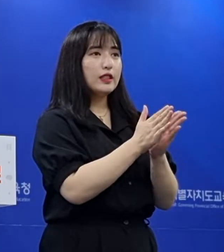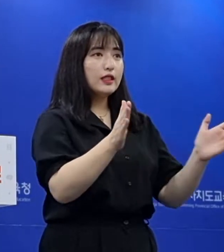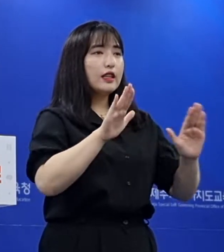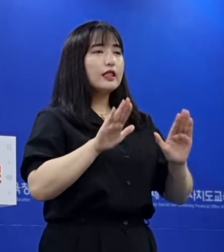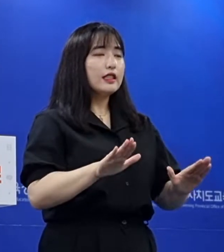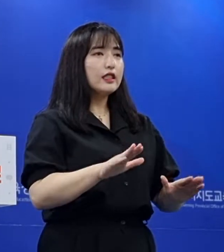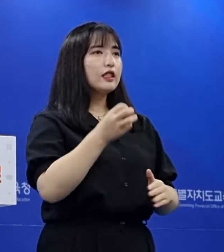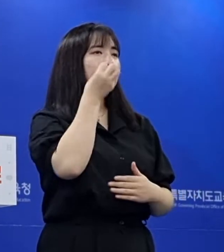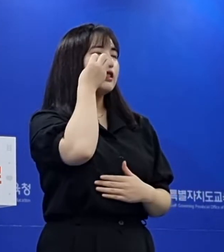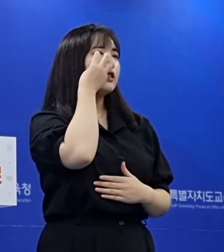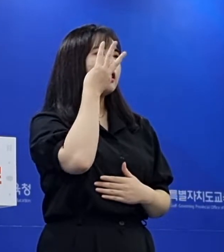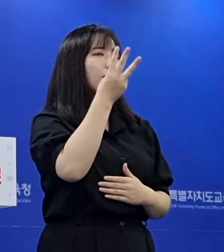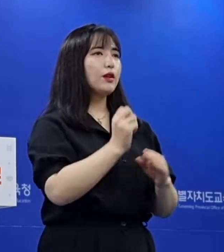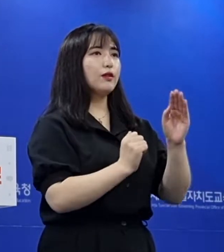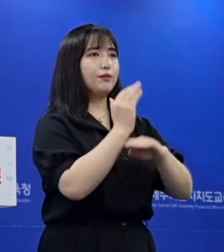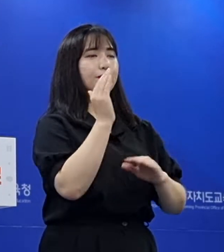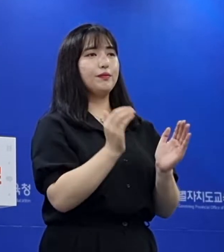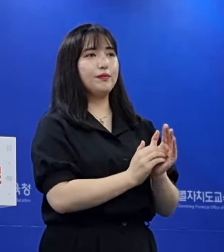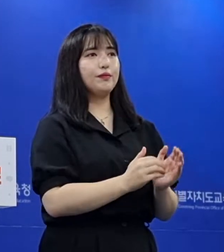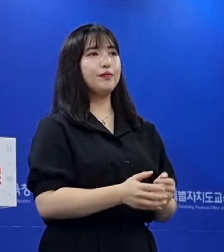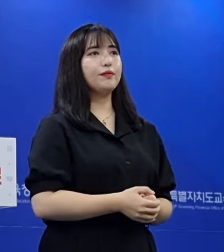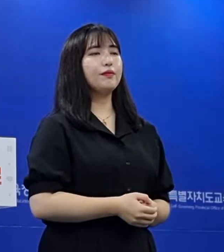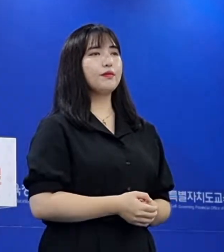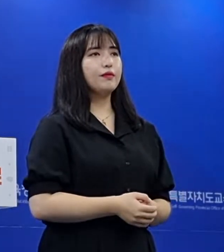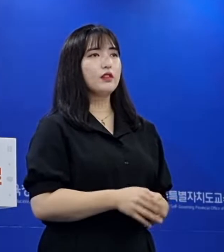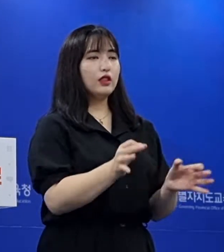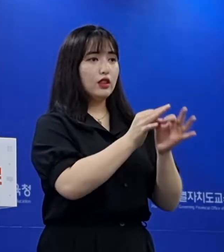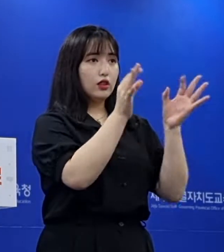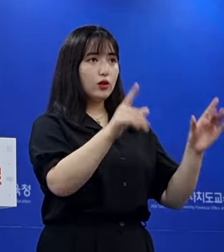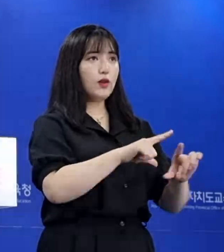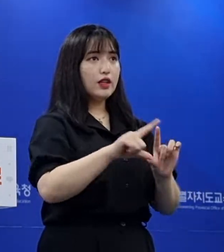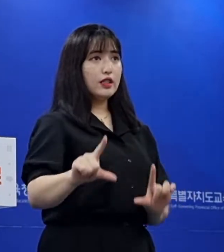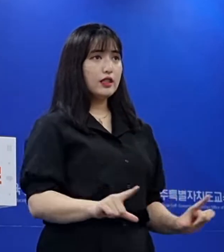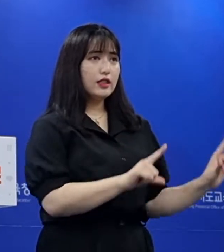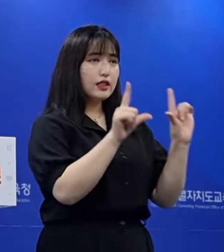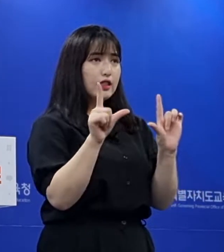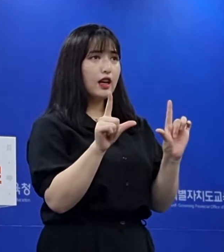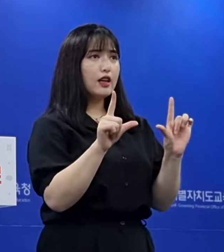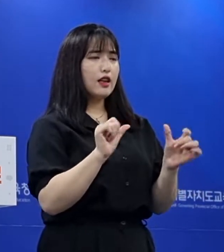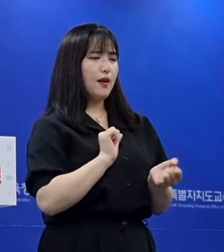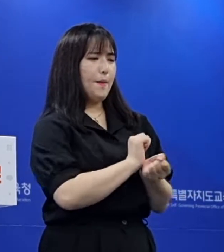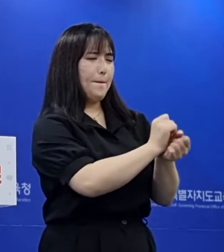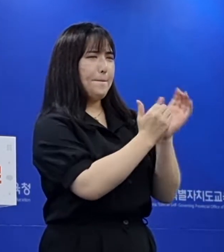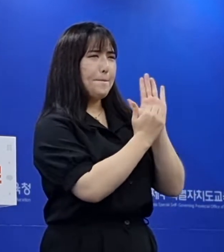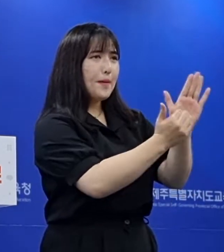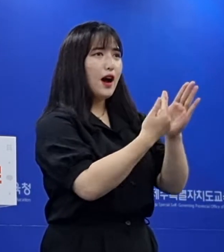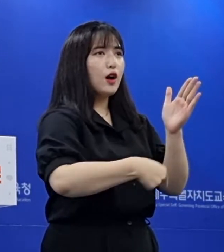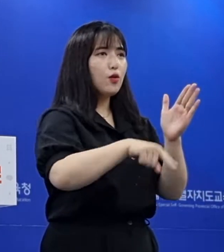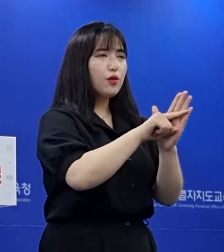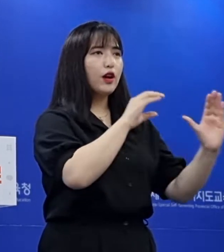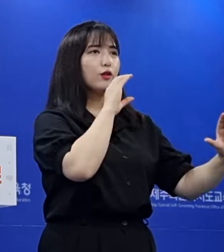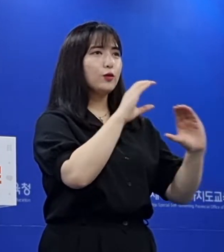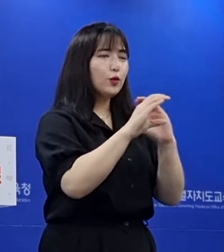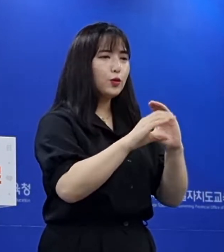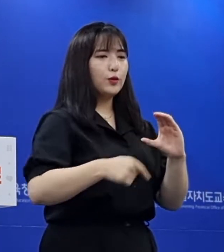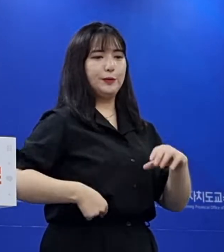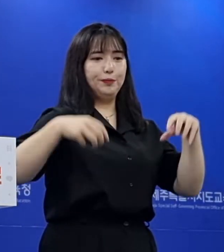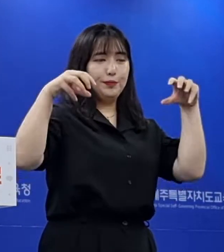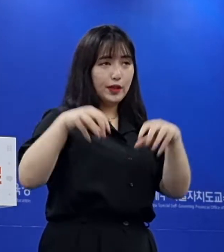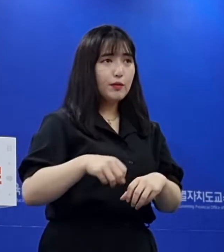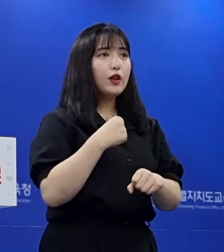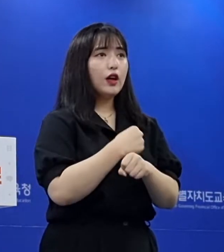3개월여가 지났습니다. 그동안 일상 속 감염 차단을 위한 소통과 협력으로